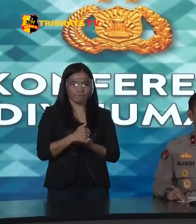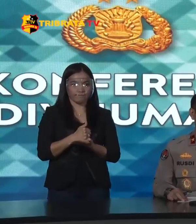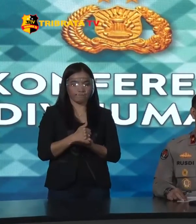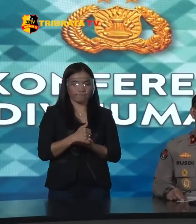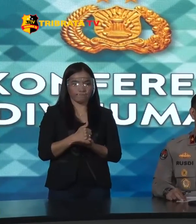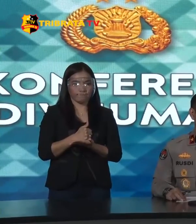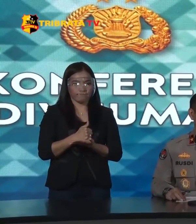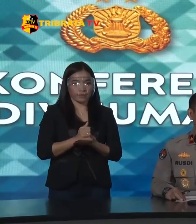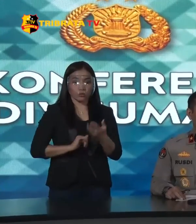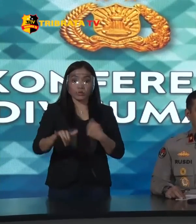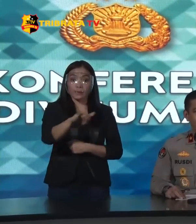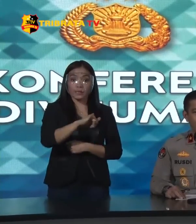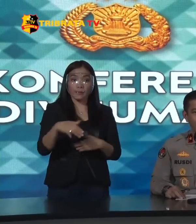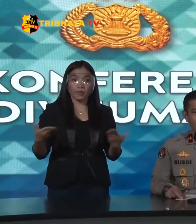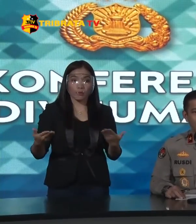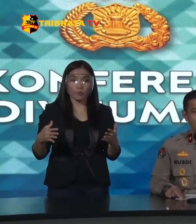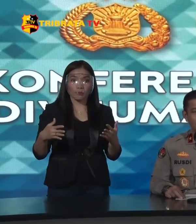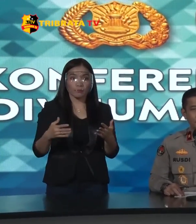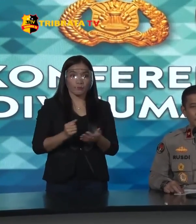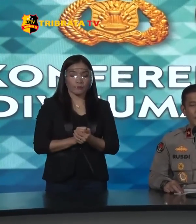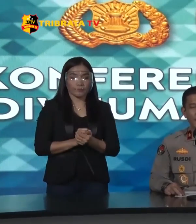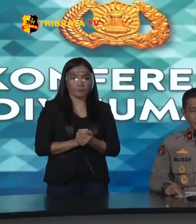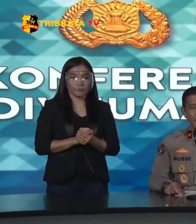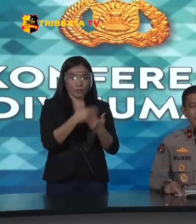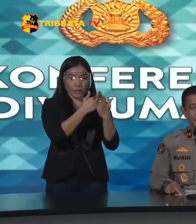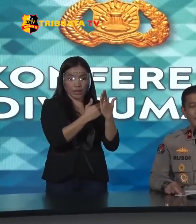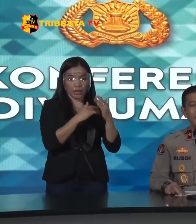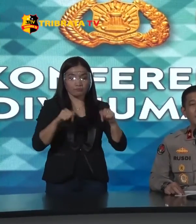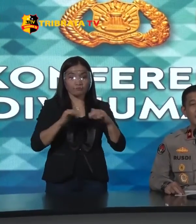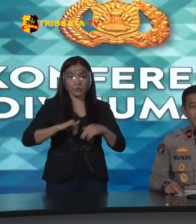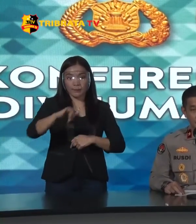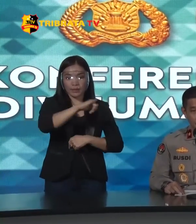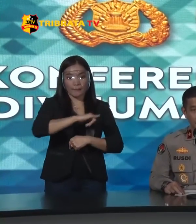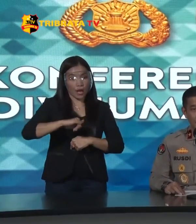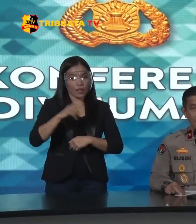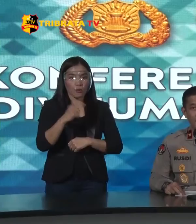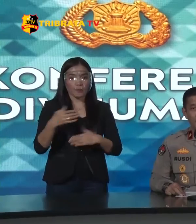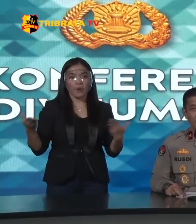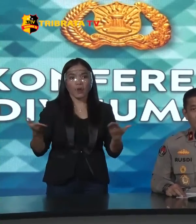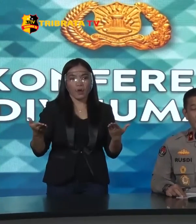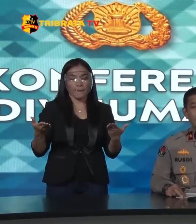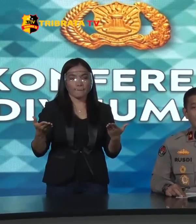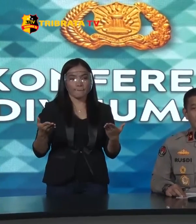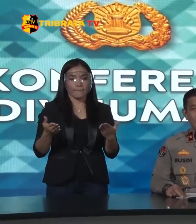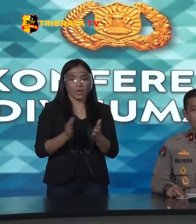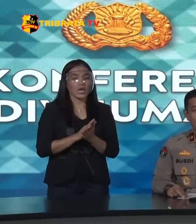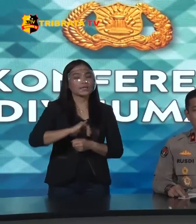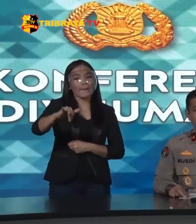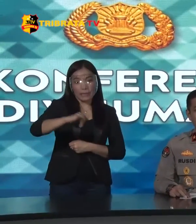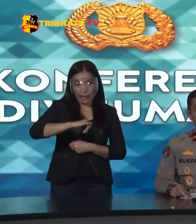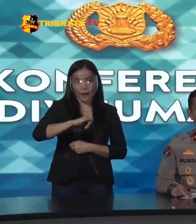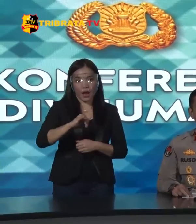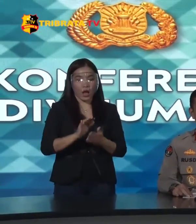eksposnya Bersama-sama Atau gimana Pak? Bagaimana? Ekspos kegiatan Jual perkara Nanti akan bersama-sama Menjelaskan